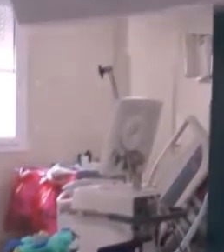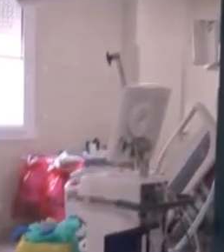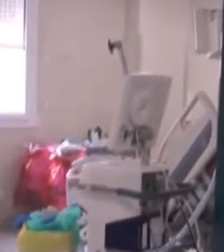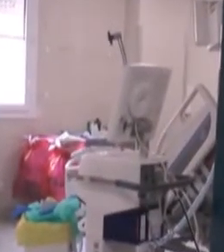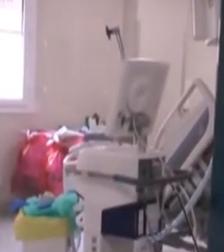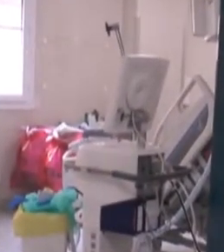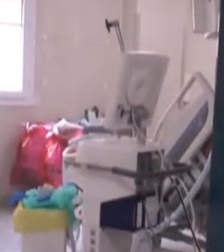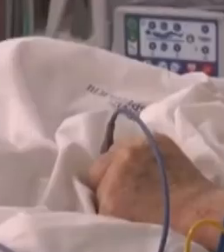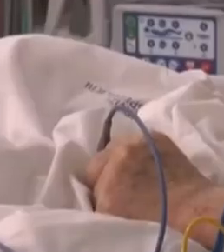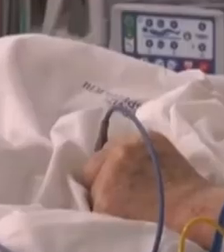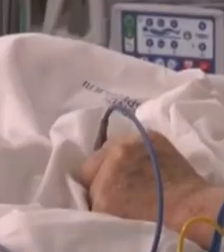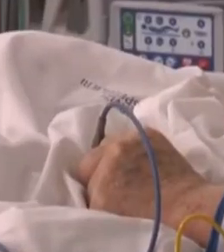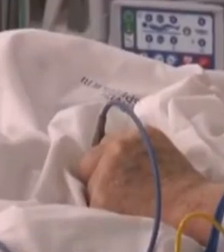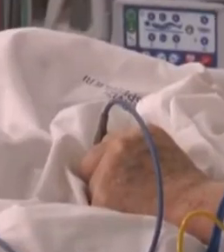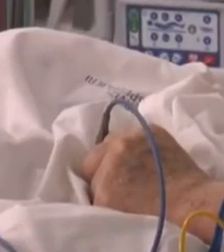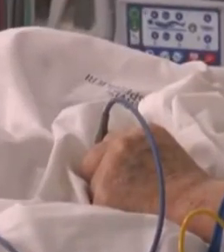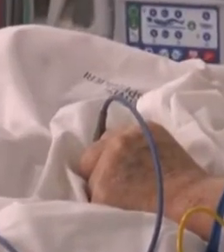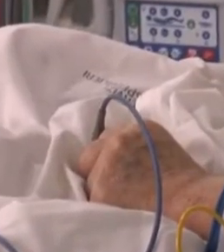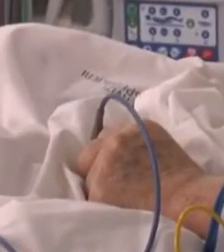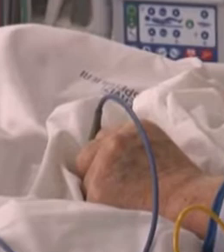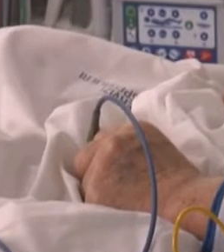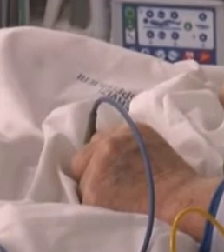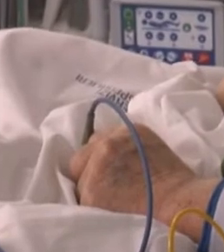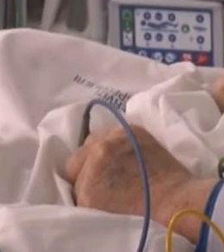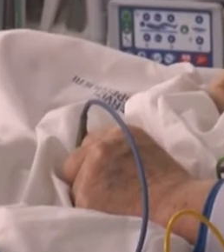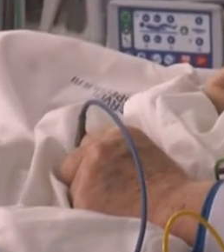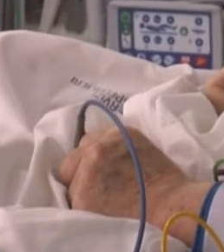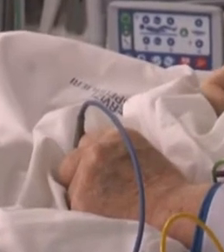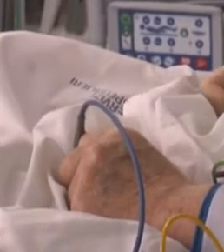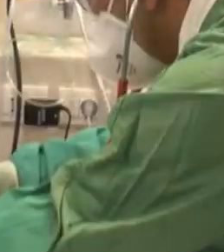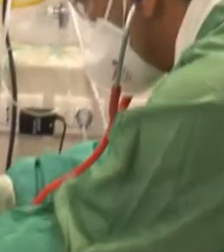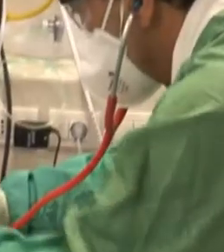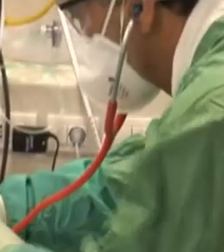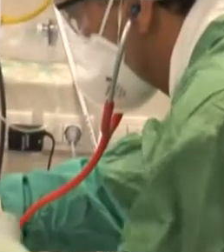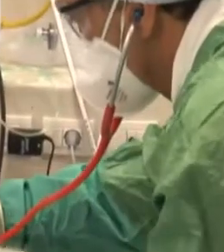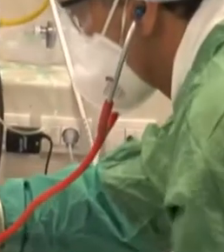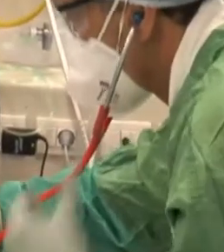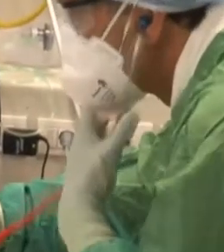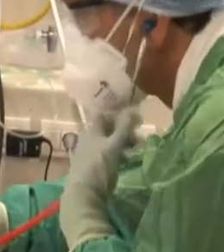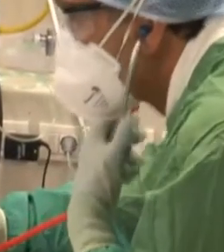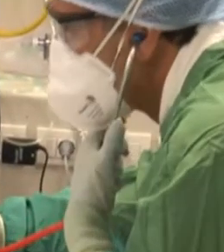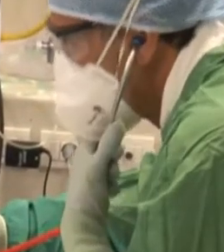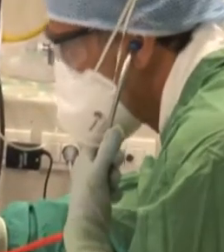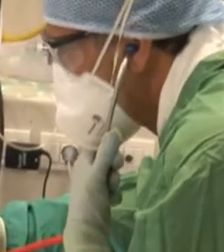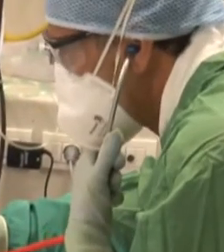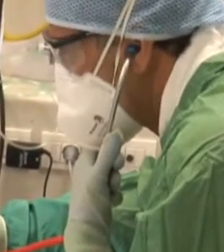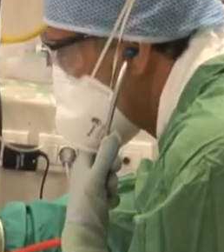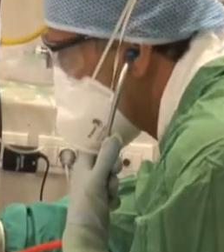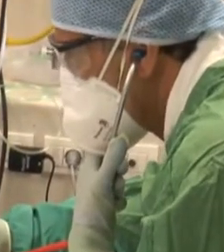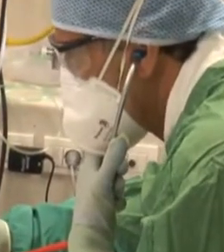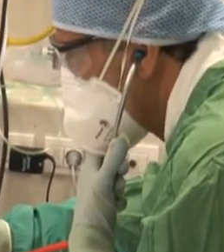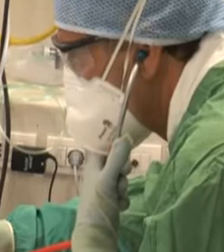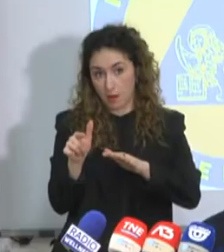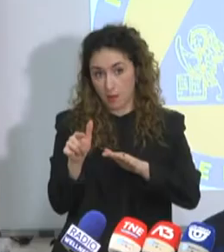840 circa nella prima fase e oltre 2500 da luglio. Vale a dire che il grosso dei ricoveri si è verificato nella